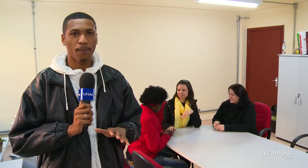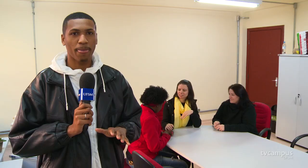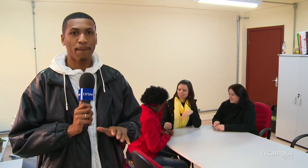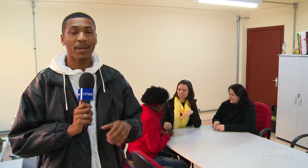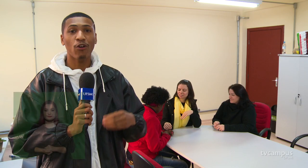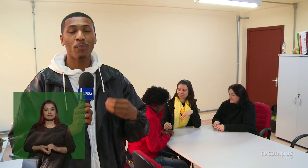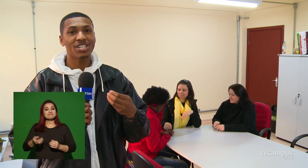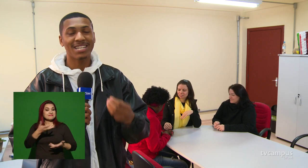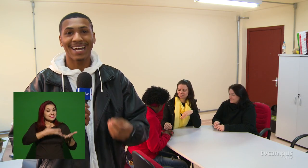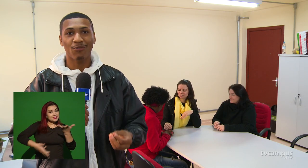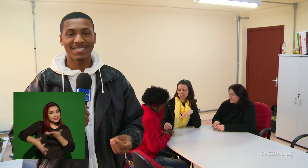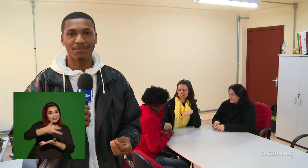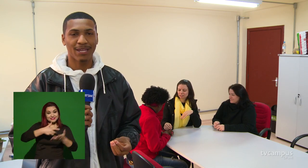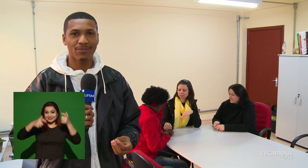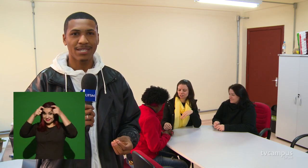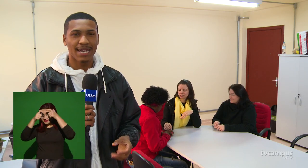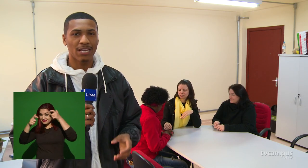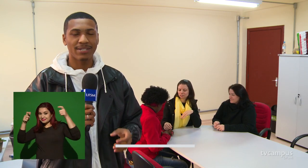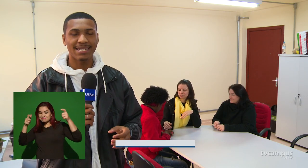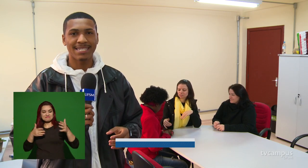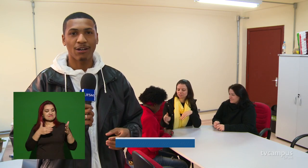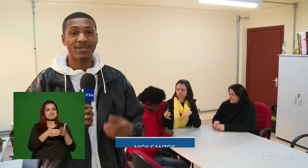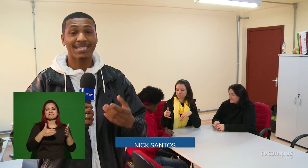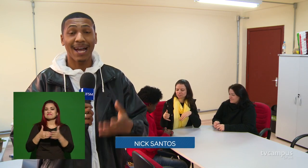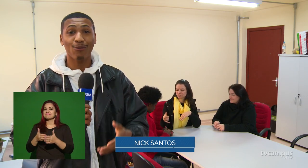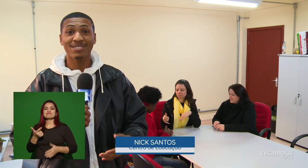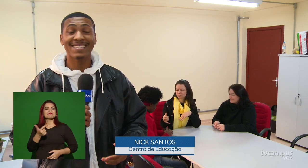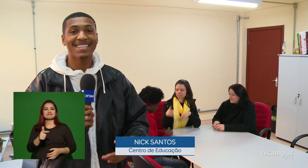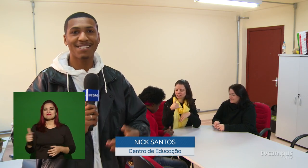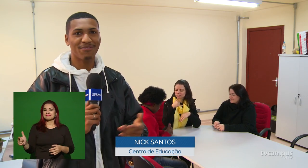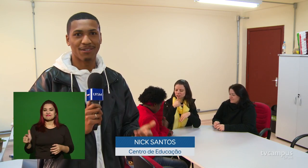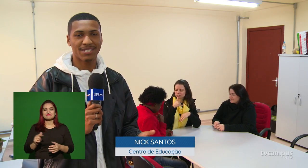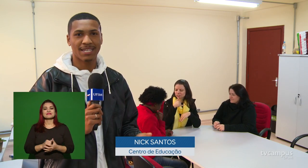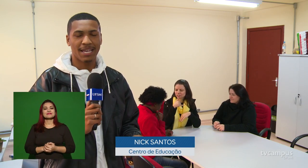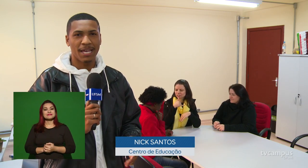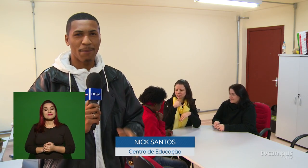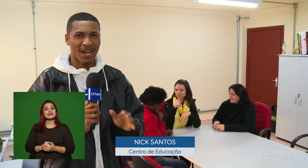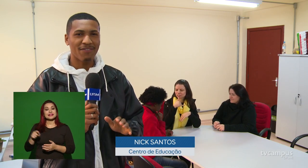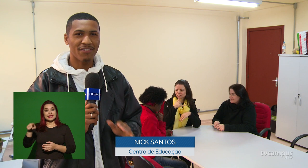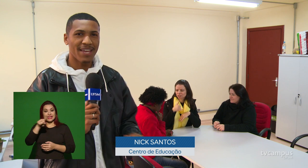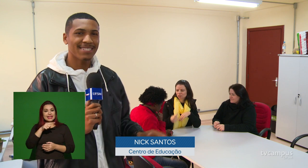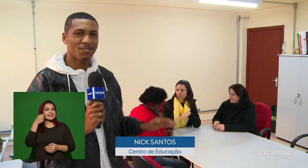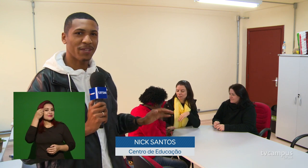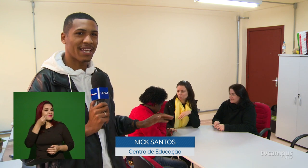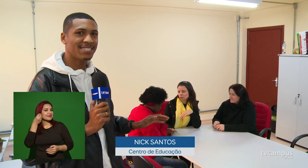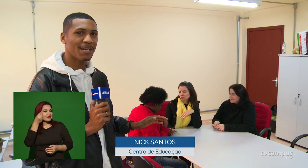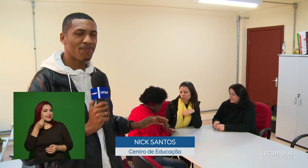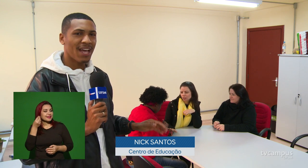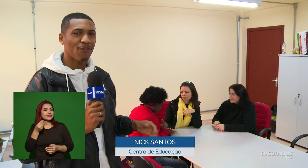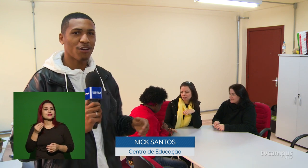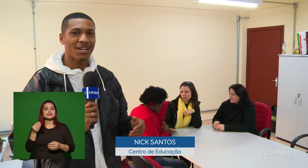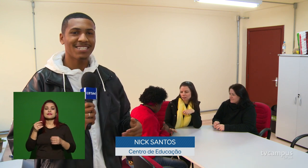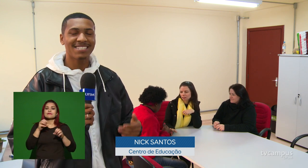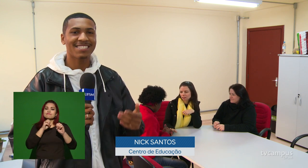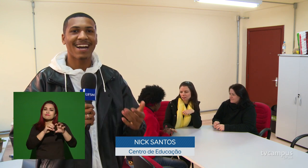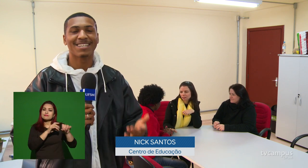Para compartilhar conhecimentos, não existe obstáculos nem desafios. E para viver essa experiência, a forma de ensinar das